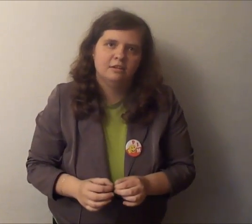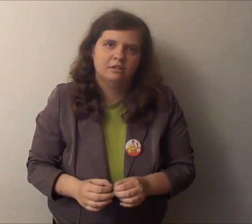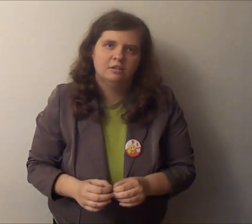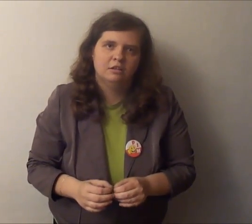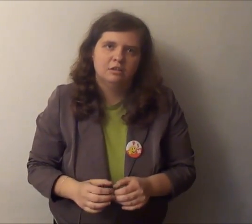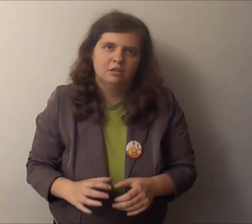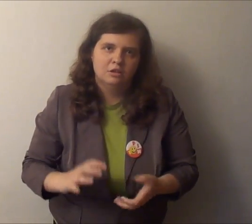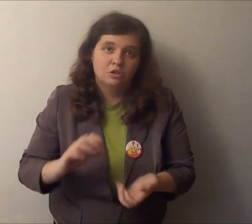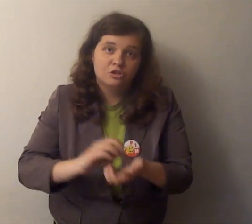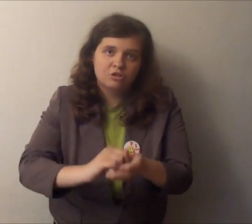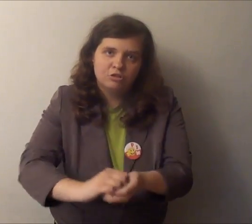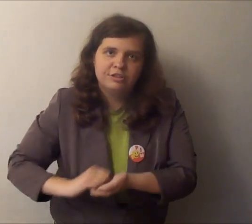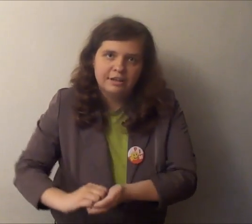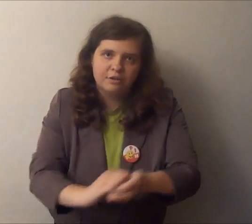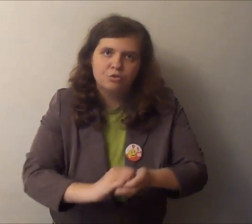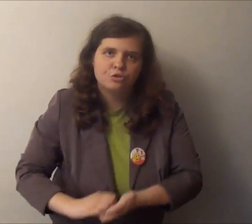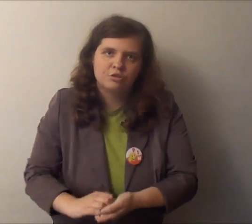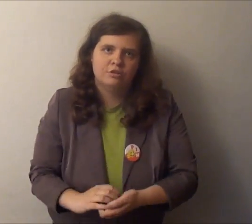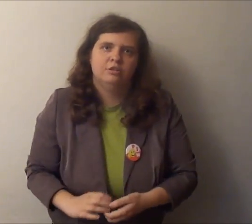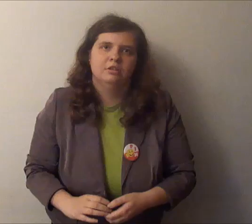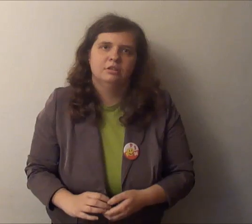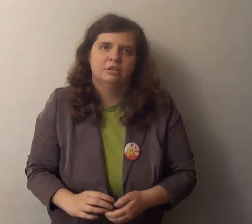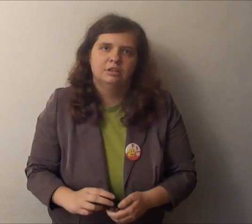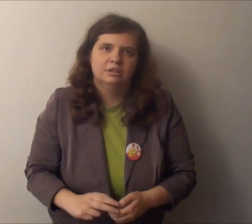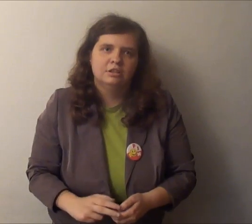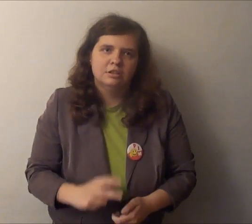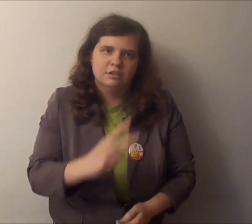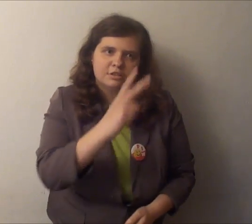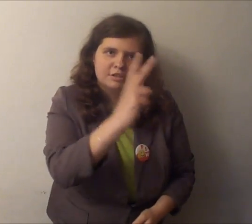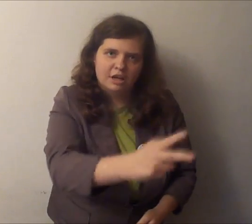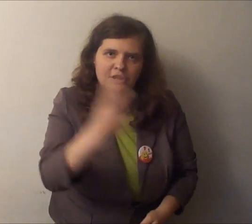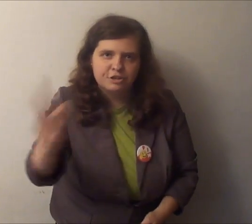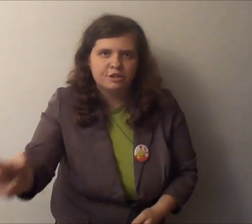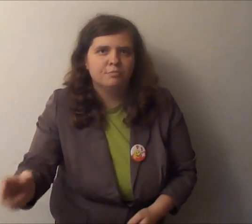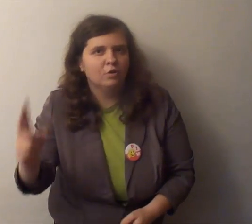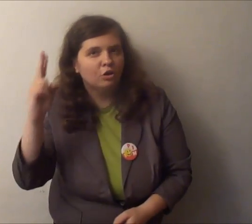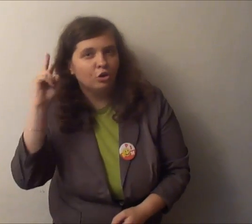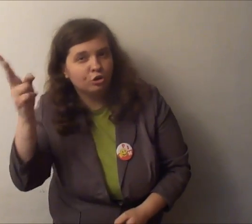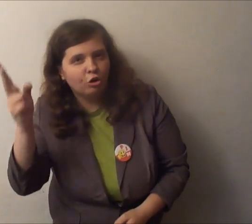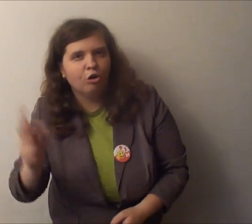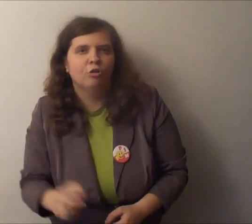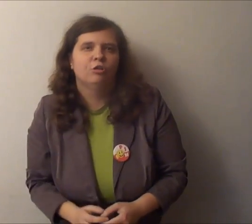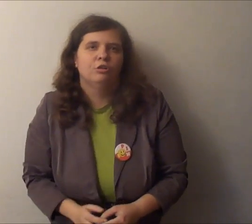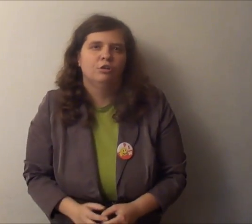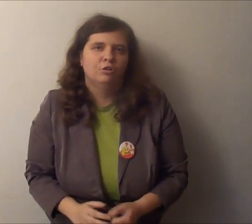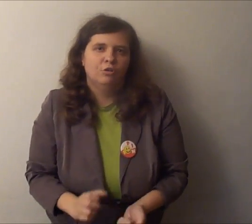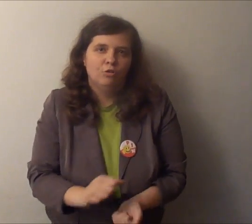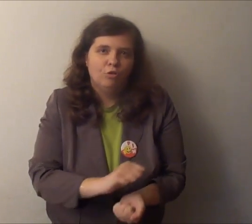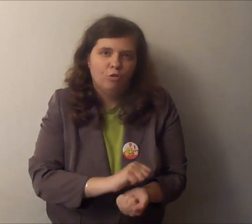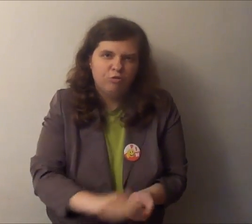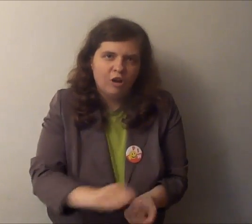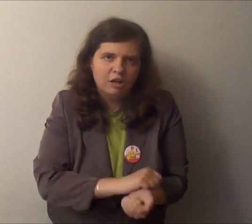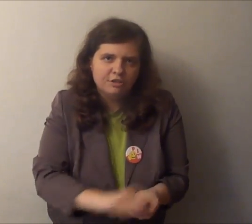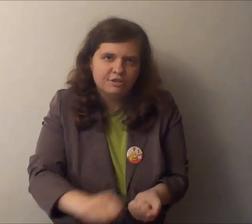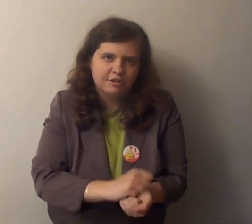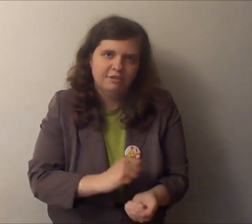solidarności z każdym, kto walczy